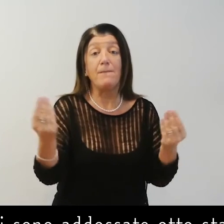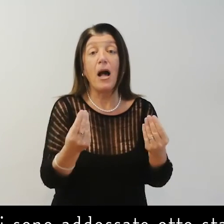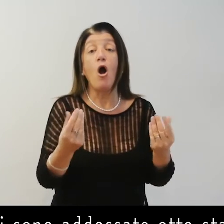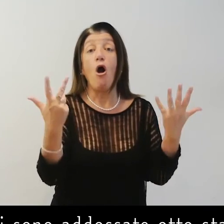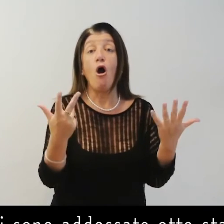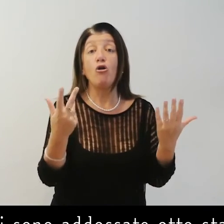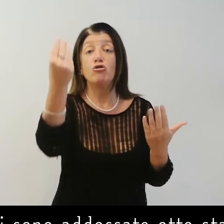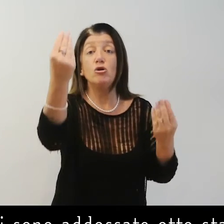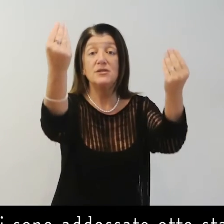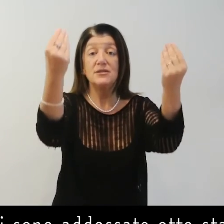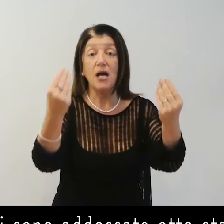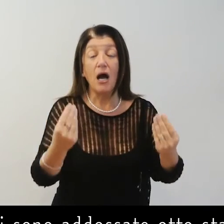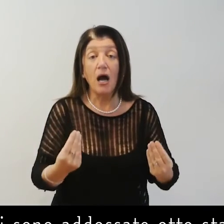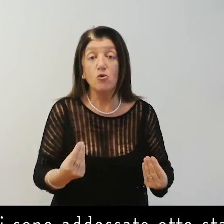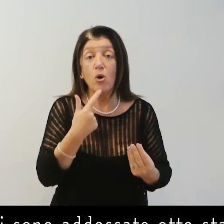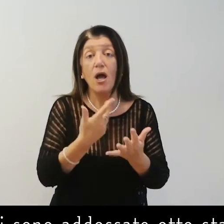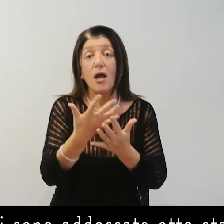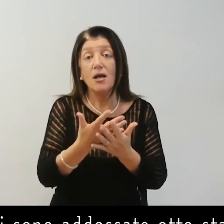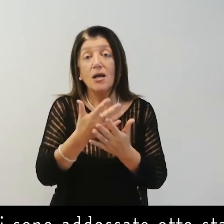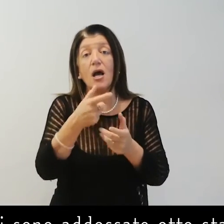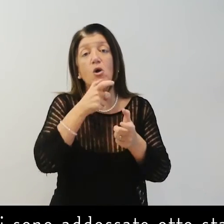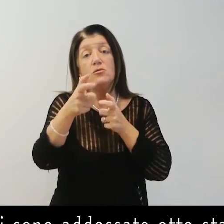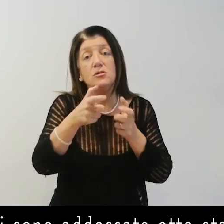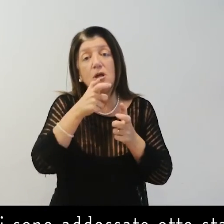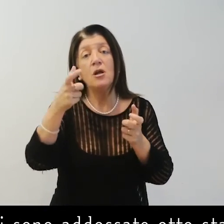statue raffigurati le virtute ologali e morali